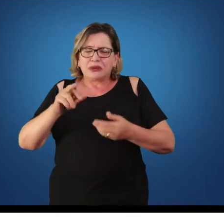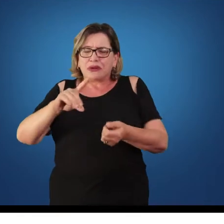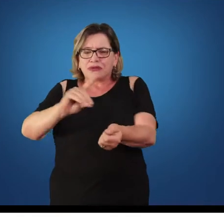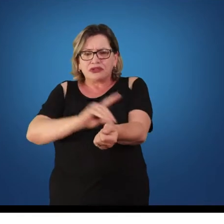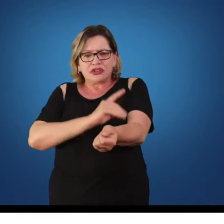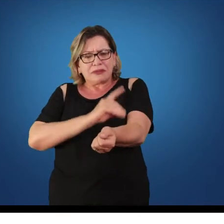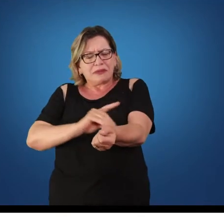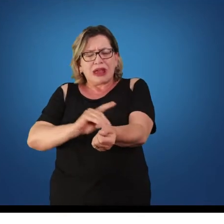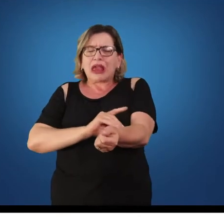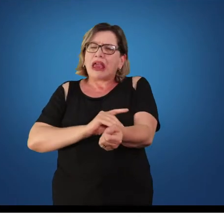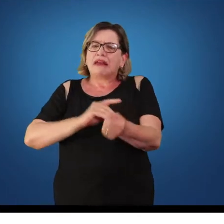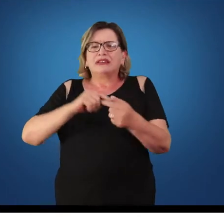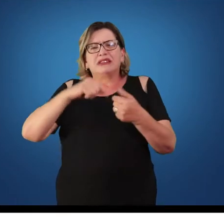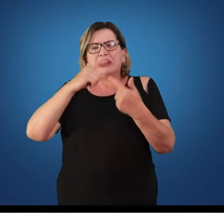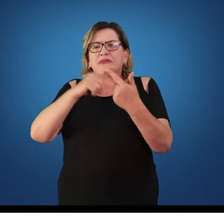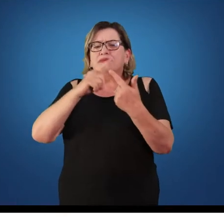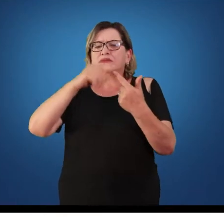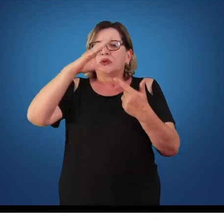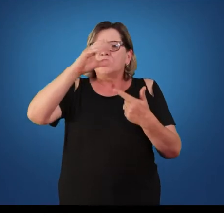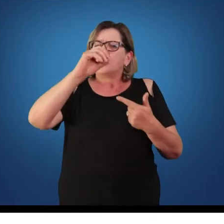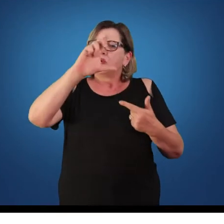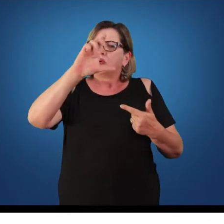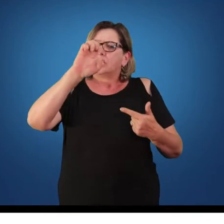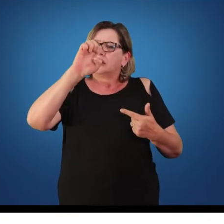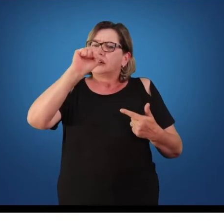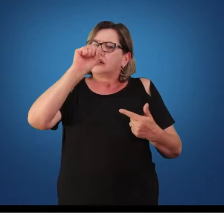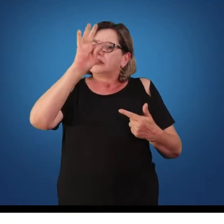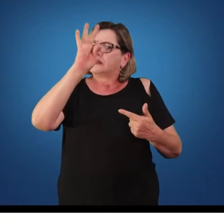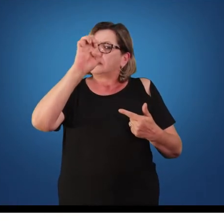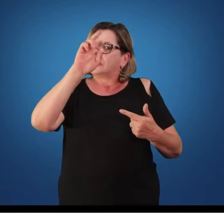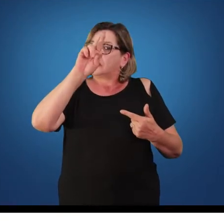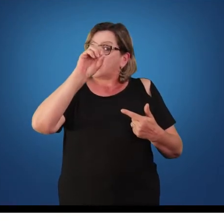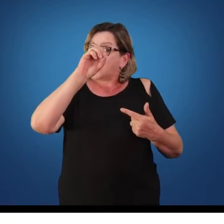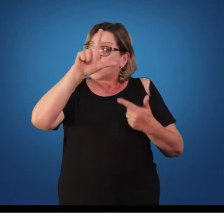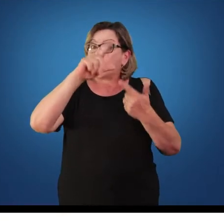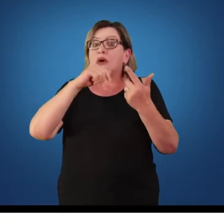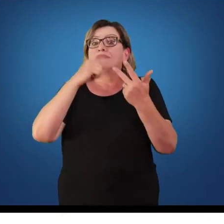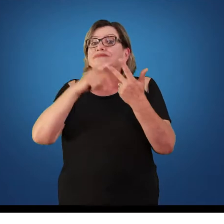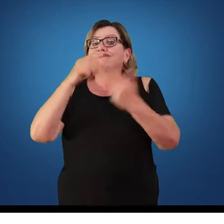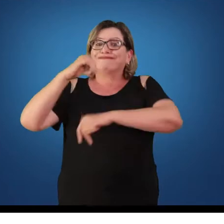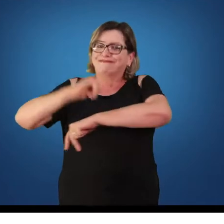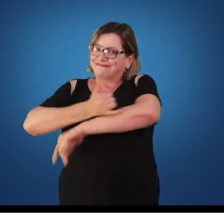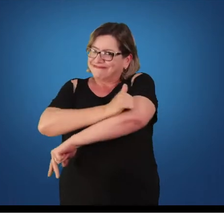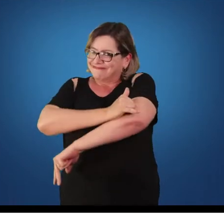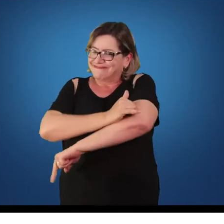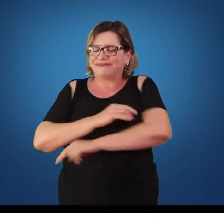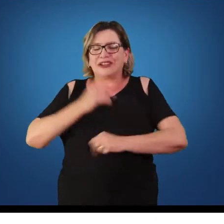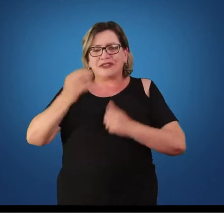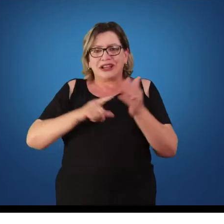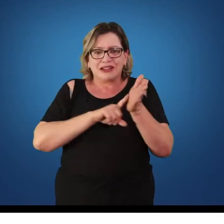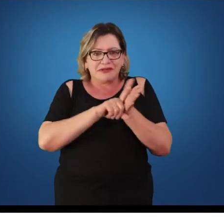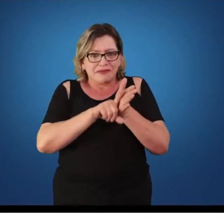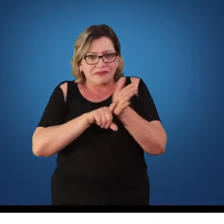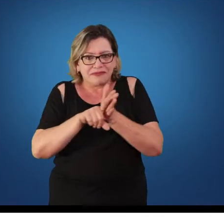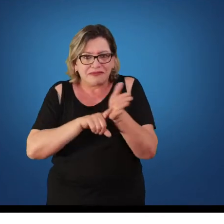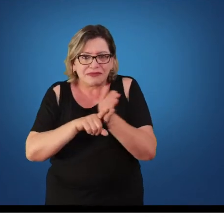colesterol, a própria obesidade. Bom, esses estudos e essas pesquisas vão então acarretar no